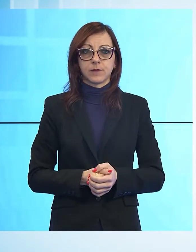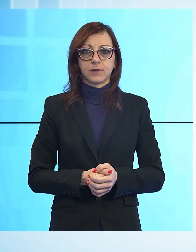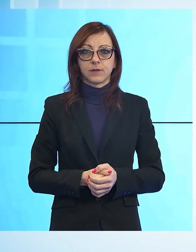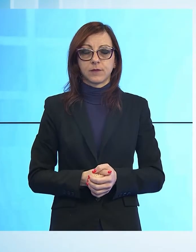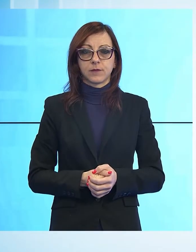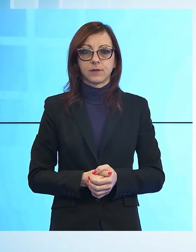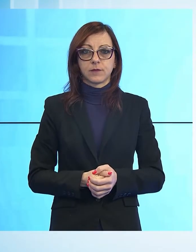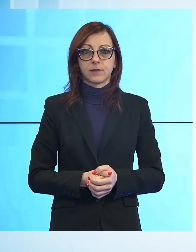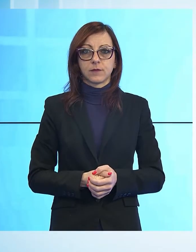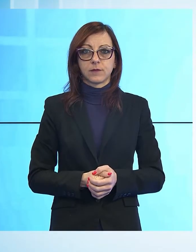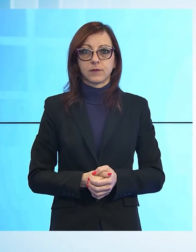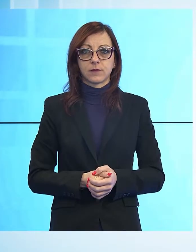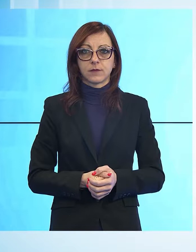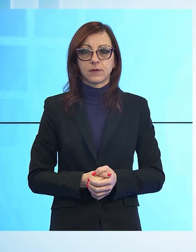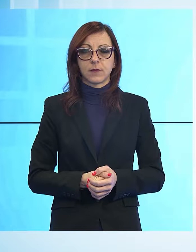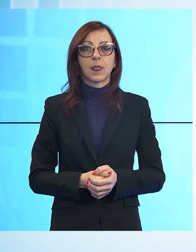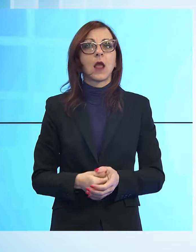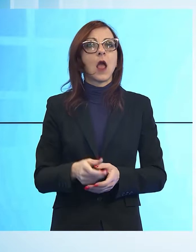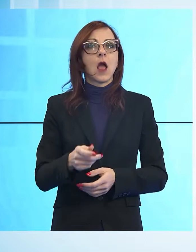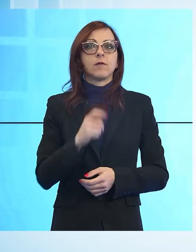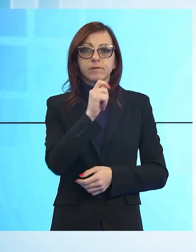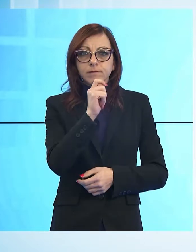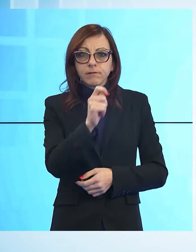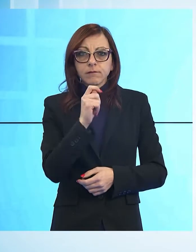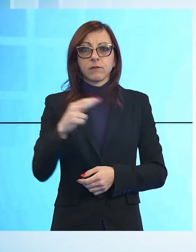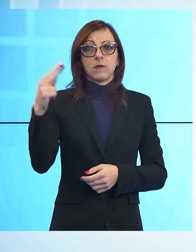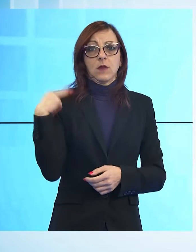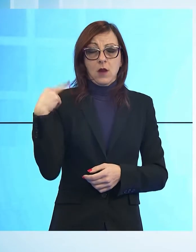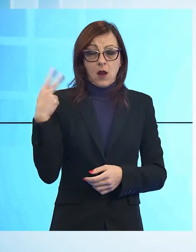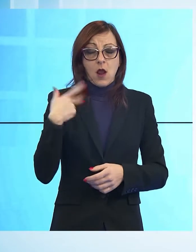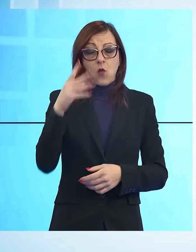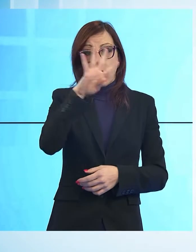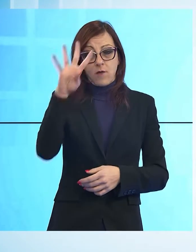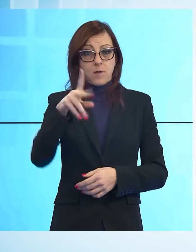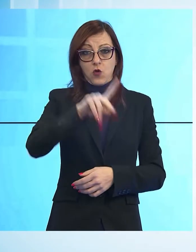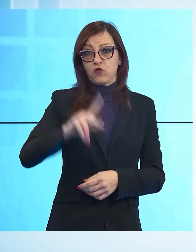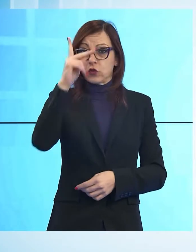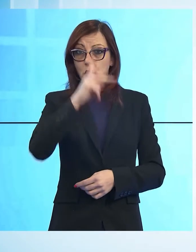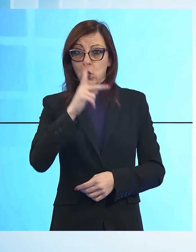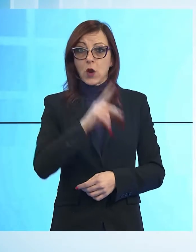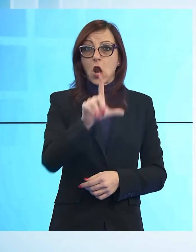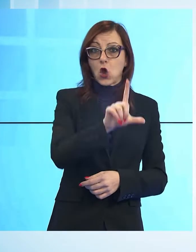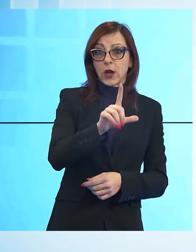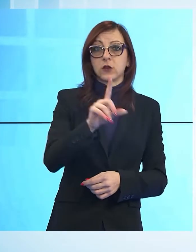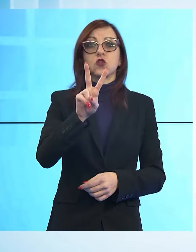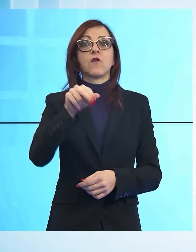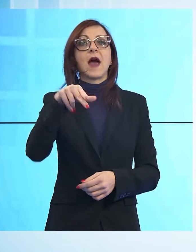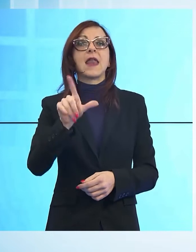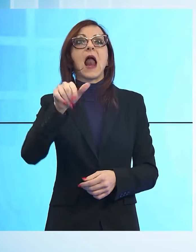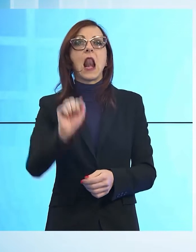operazione. Il tenente colonnello della Guardia di Finanza della provincia di Lucca, Lorenzo Vanella.